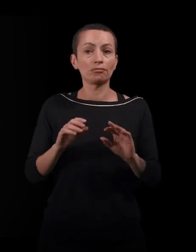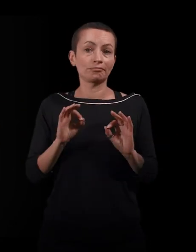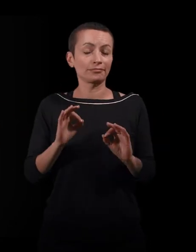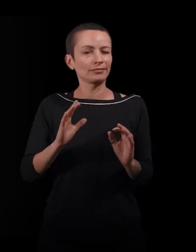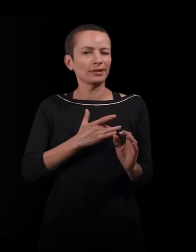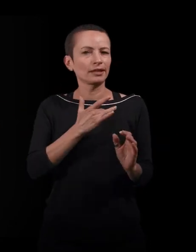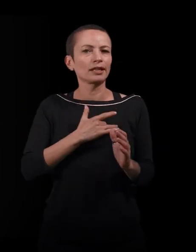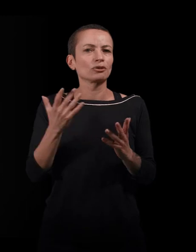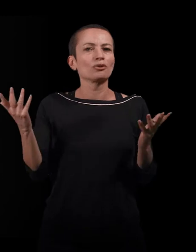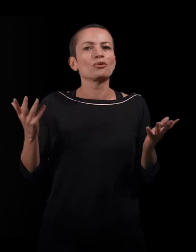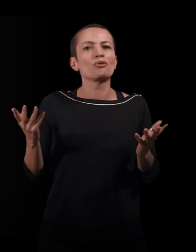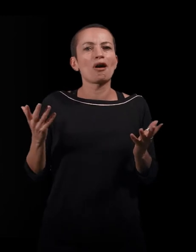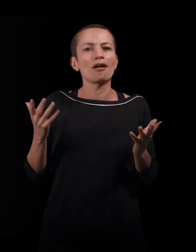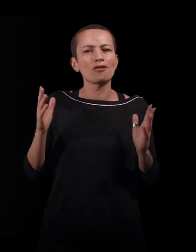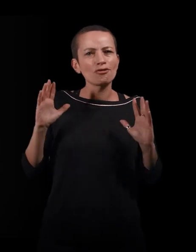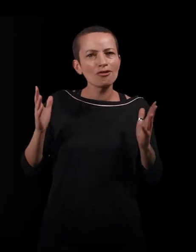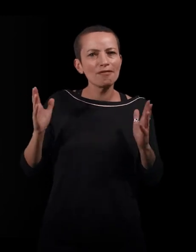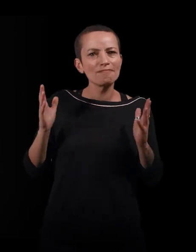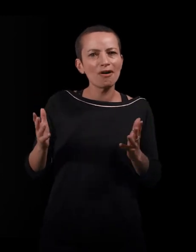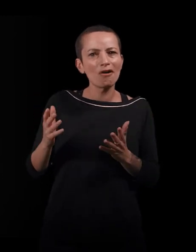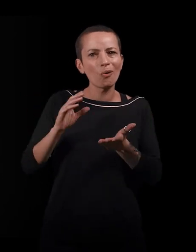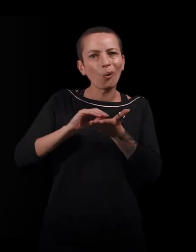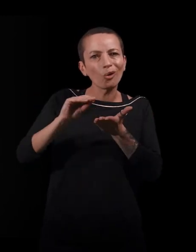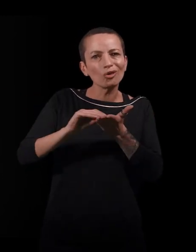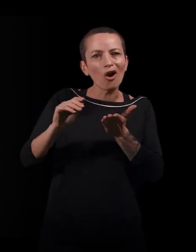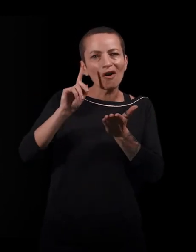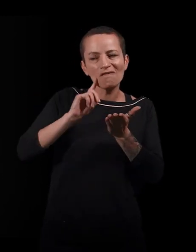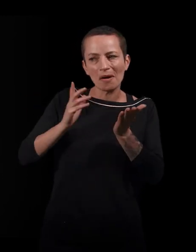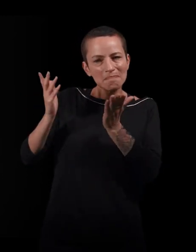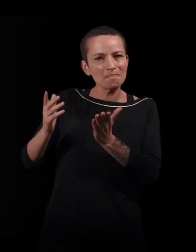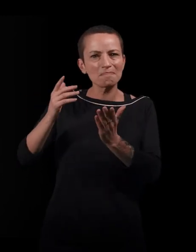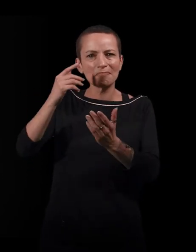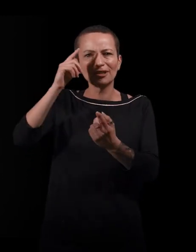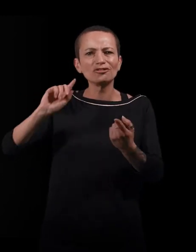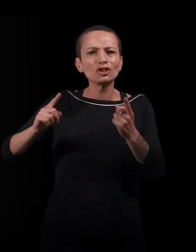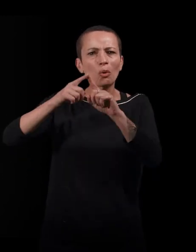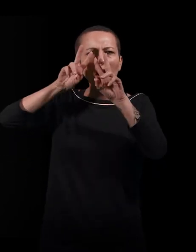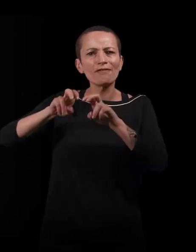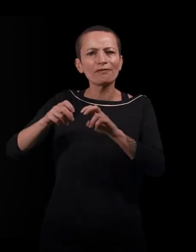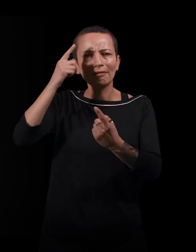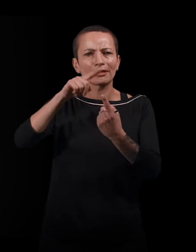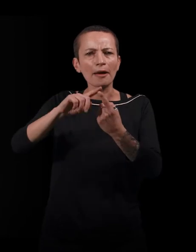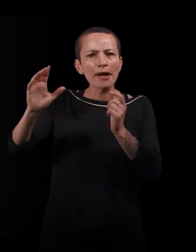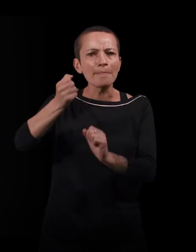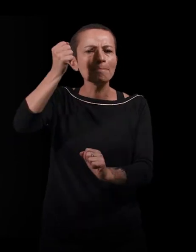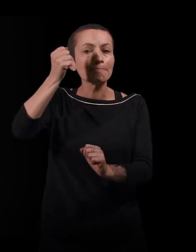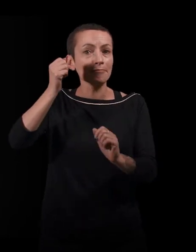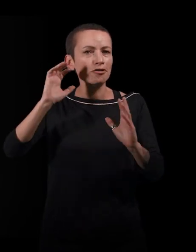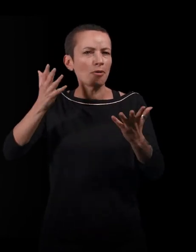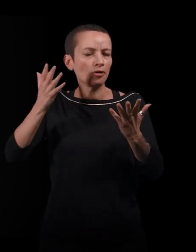à fait intéressant de voir comment un auteur et une géographe vont aborder ces questions. Et donc, on a une